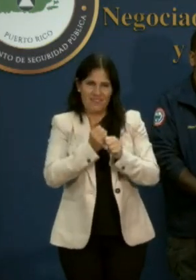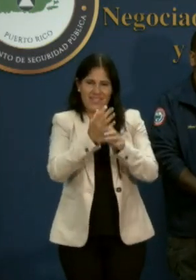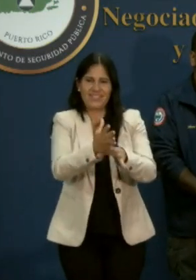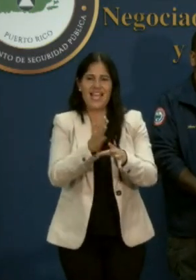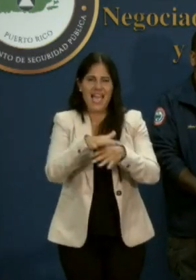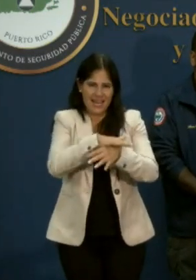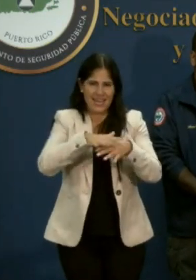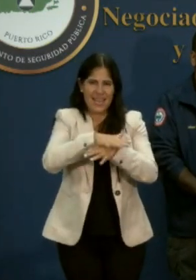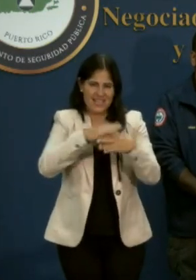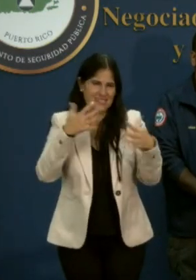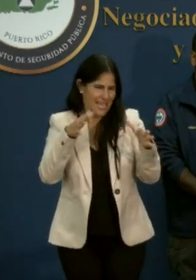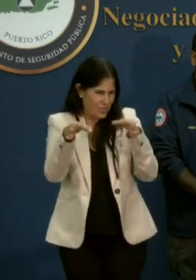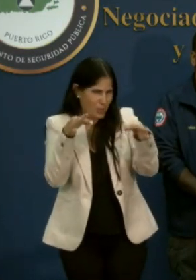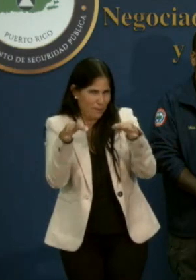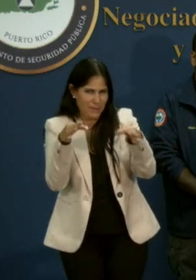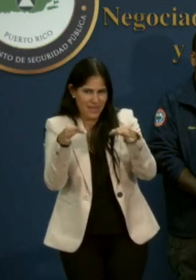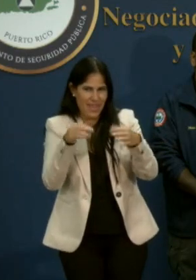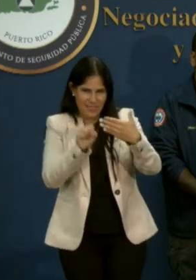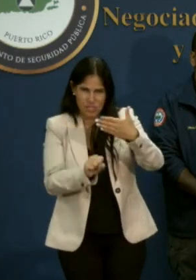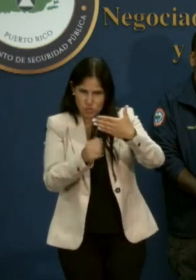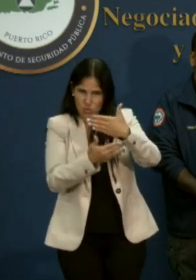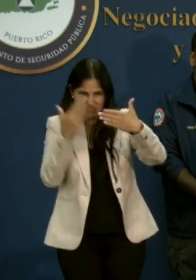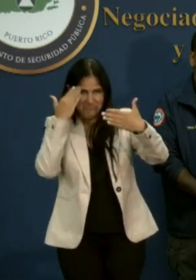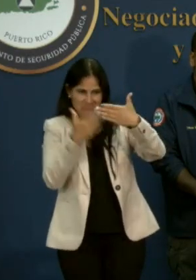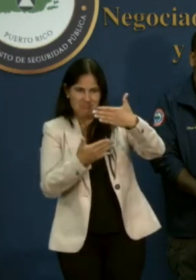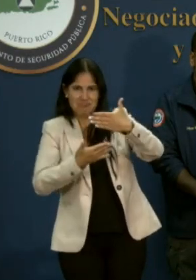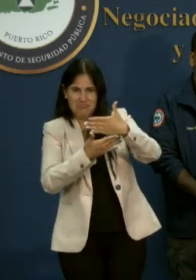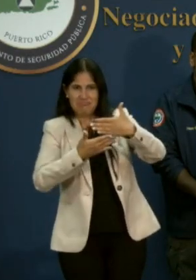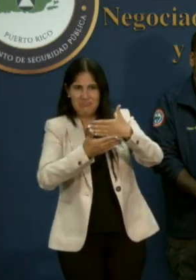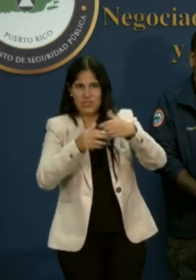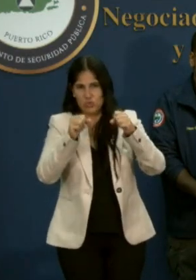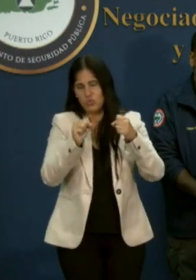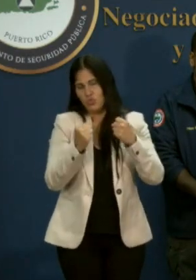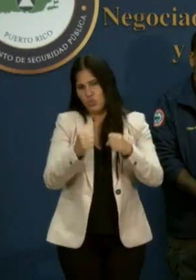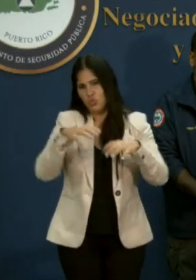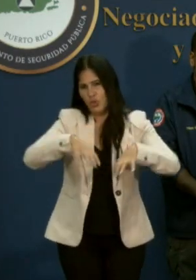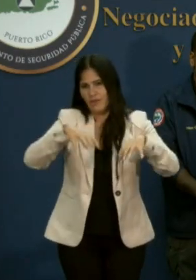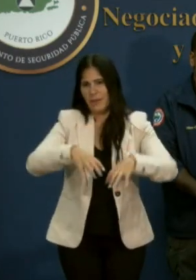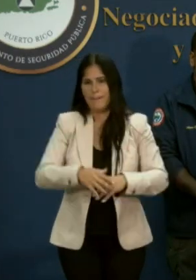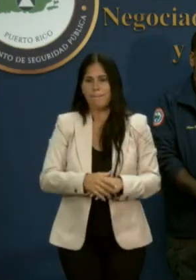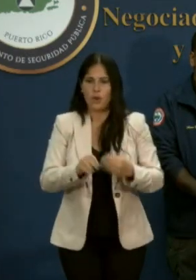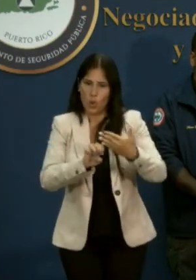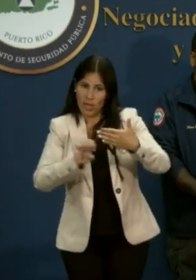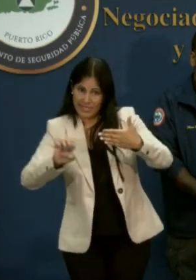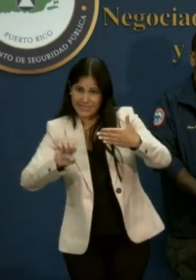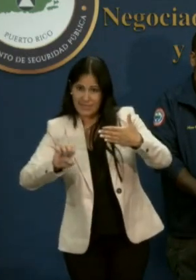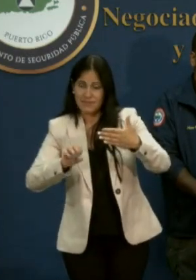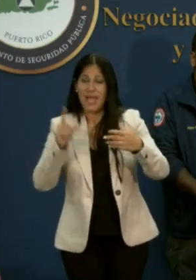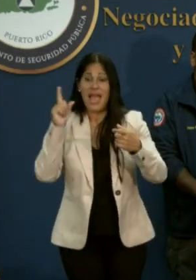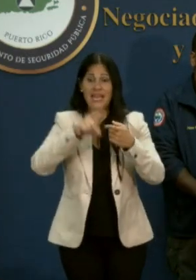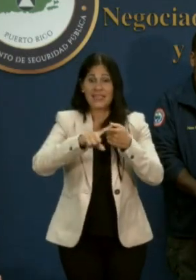estamos hablando. La porción sur y este de Puerto Rico, hasta por lo menos mediodía mañana.